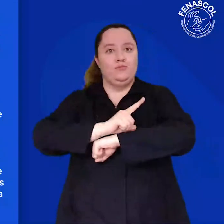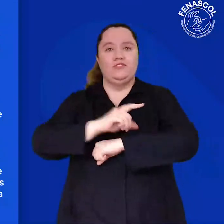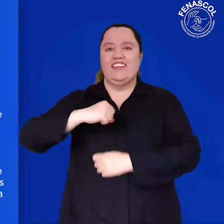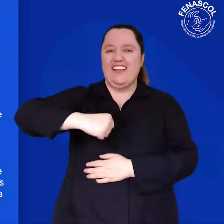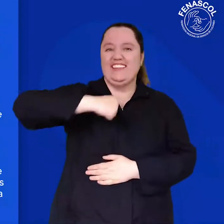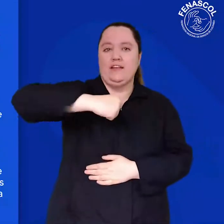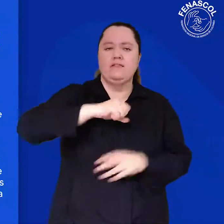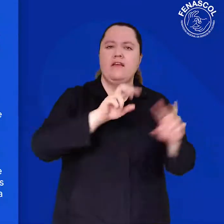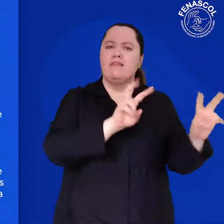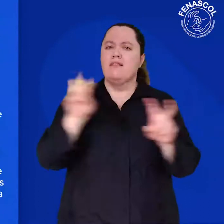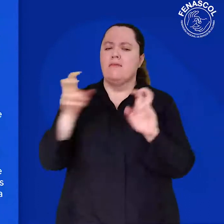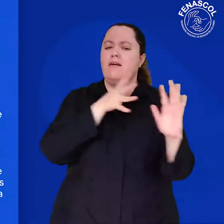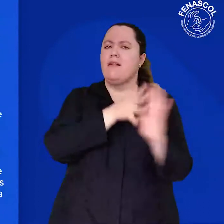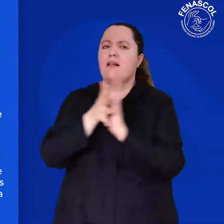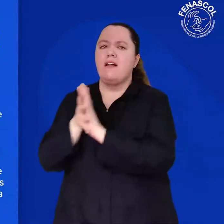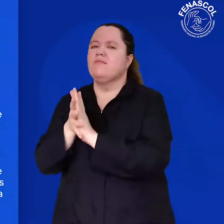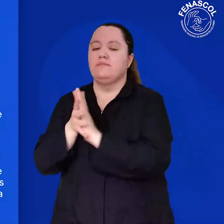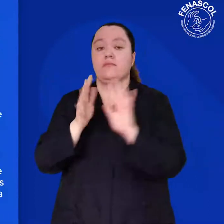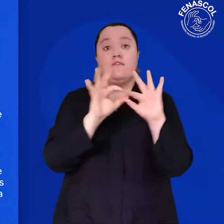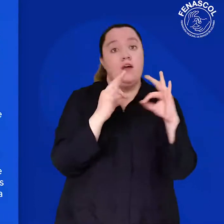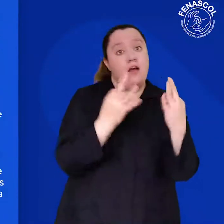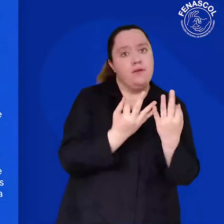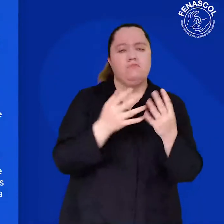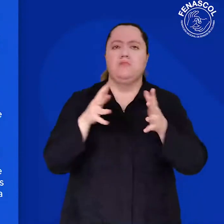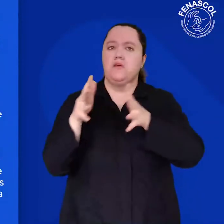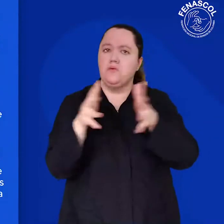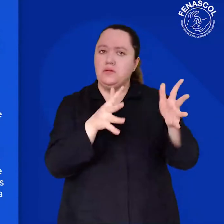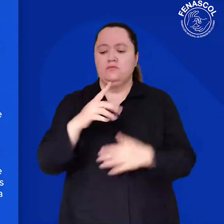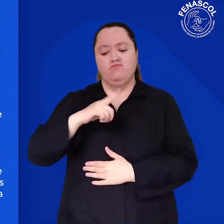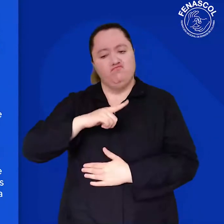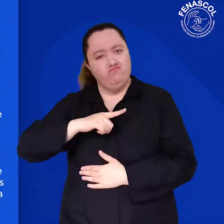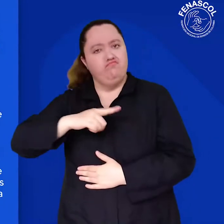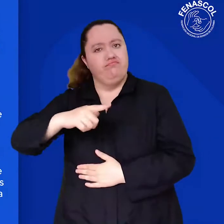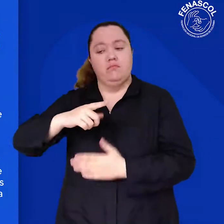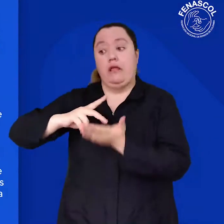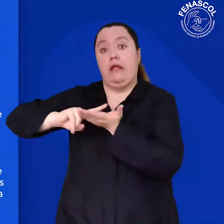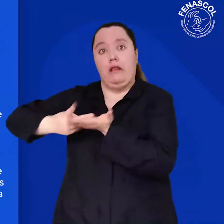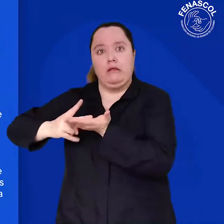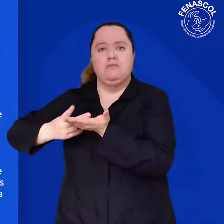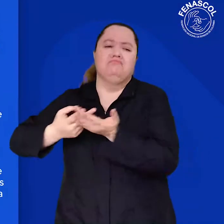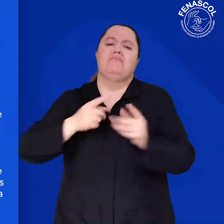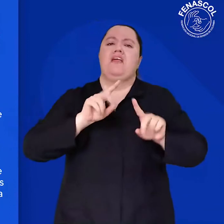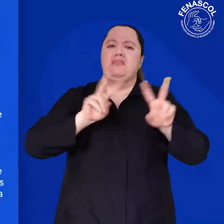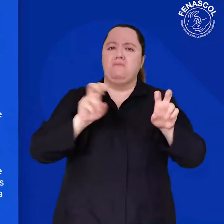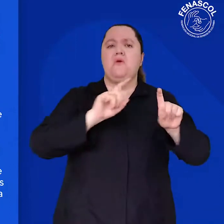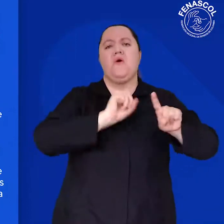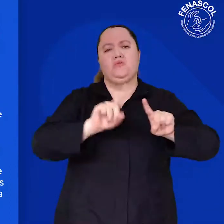abordarán temáticas relacionadas con familia, educación, liderazgo, interpretación, entre otros,